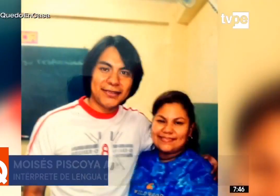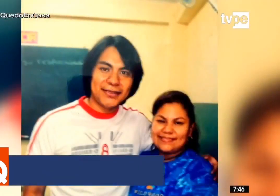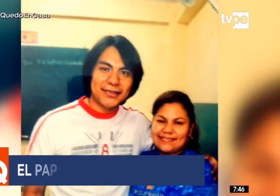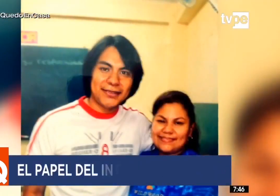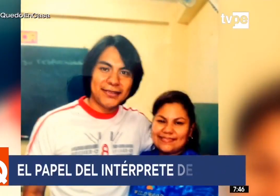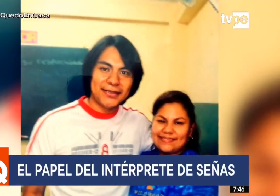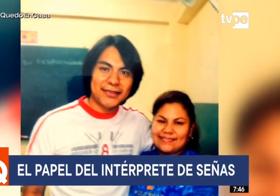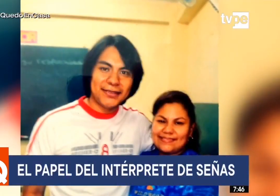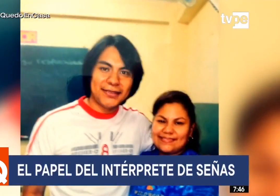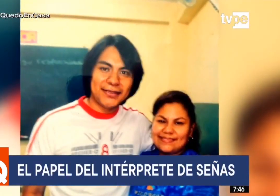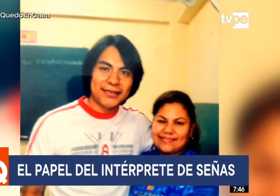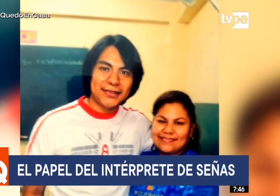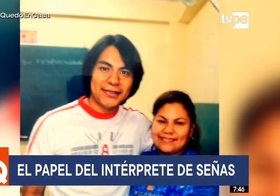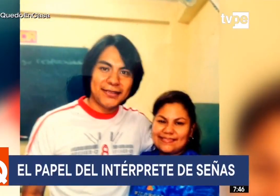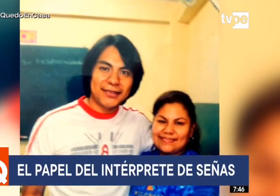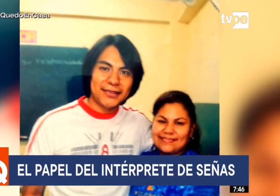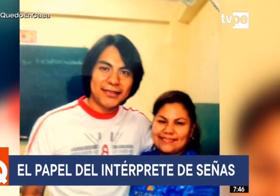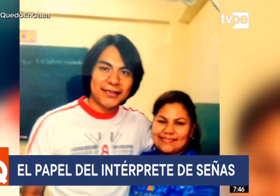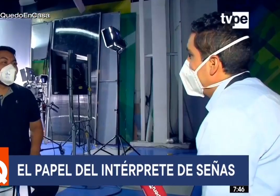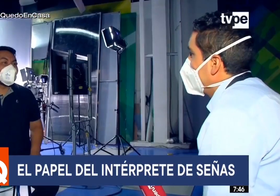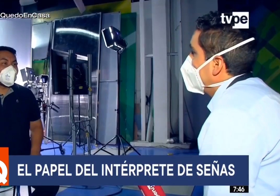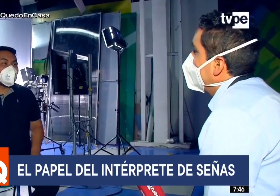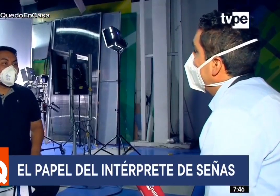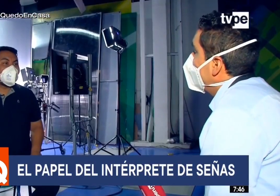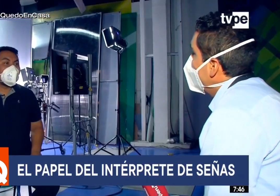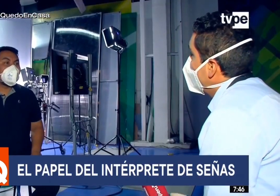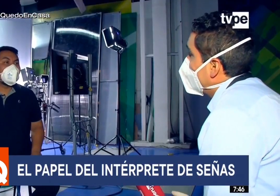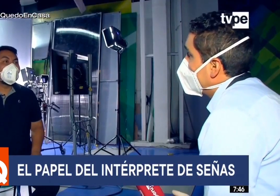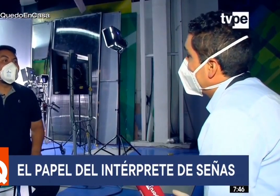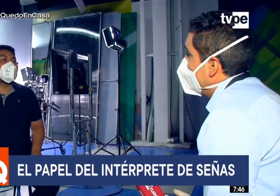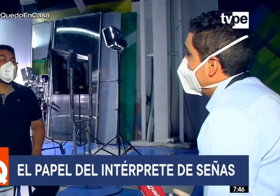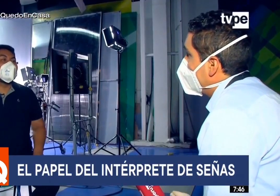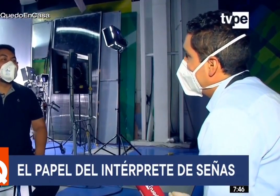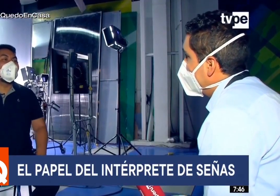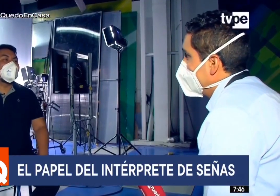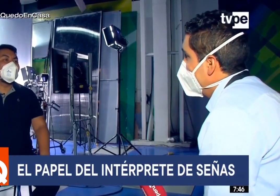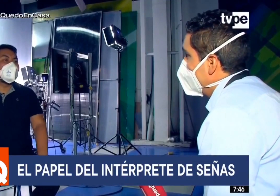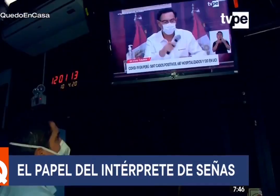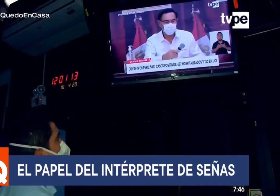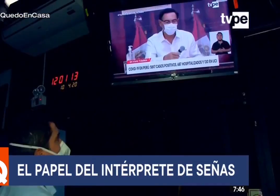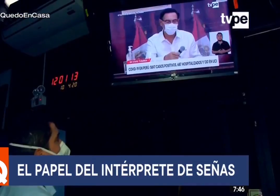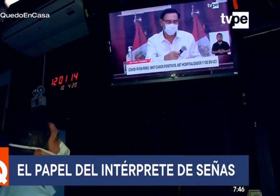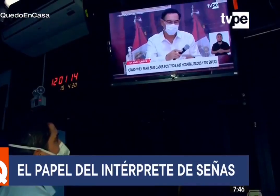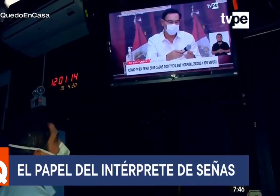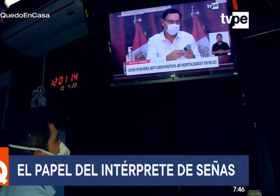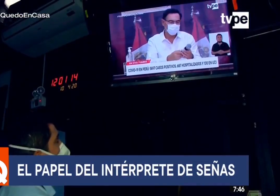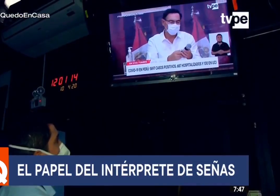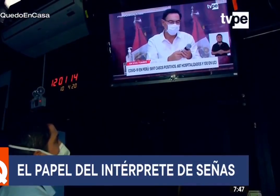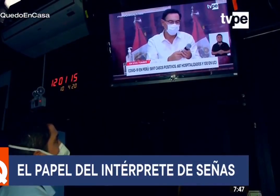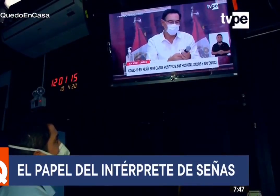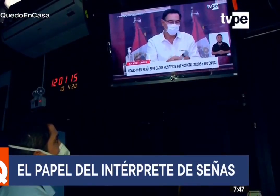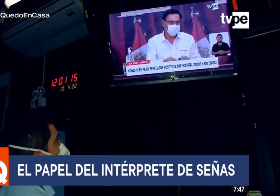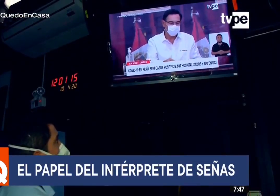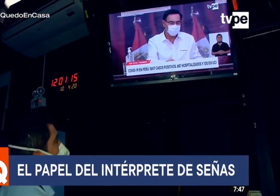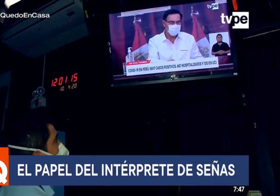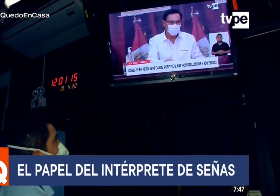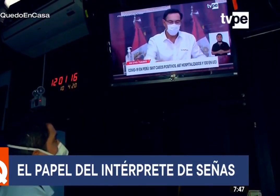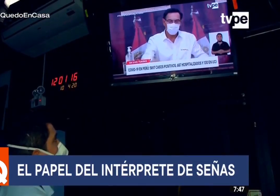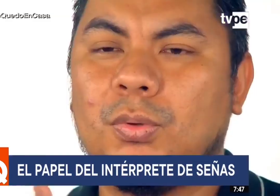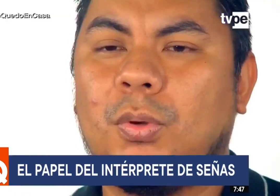siendo sorda, es la que se encarga de criarme. La vida del profesional que a diario vemos en las pantallas de TV Perú no ha sido fácil.